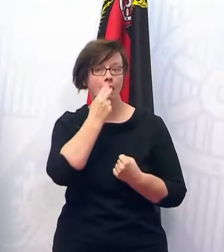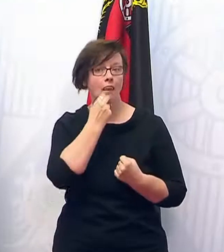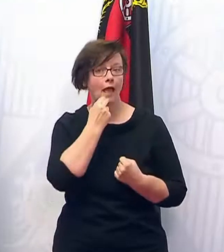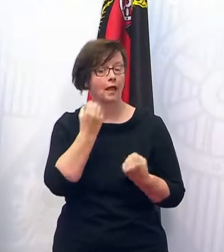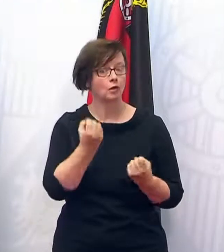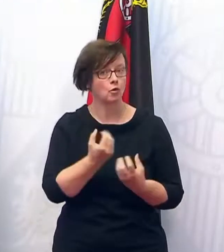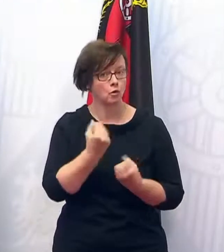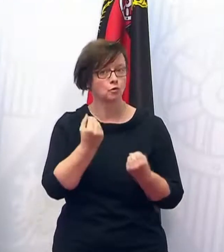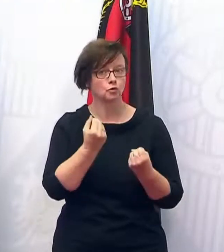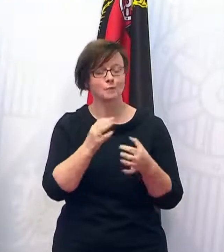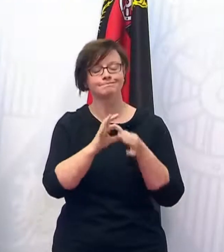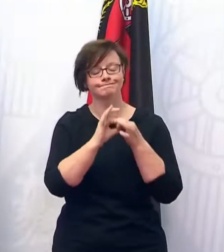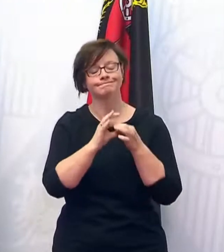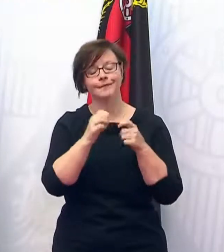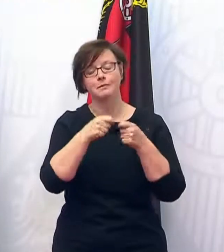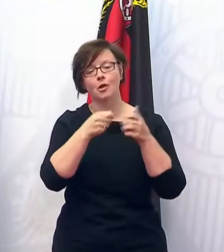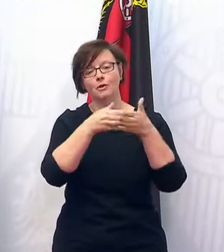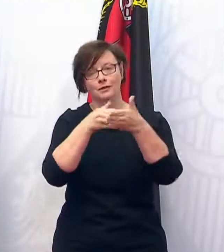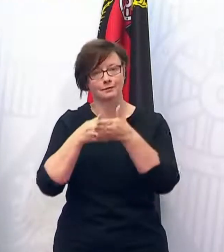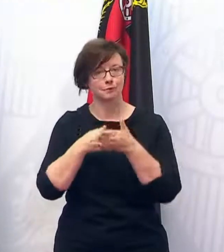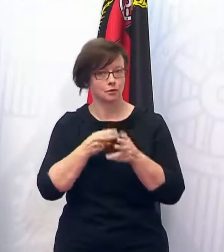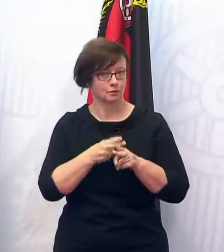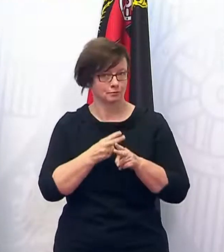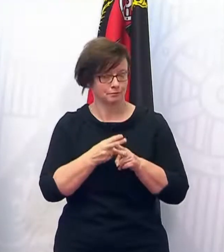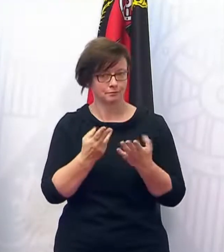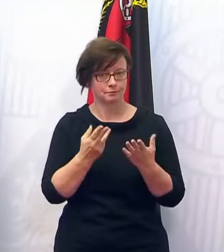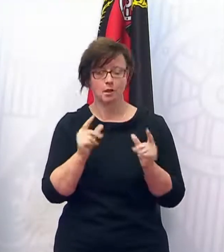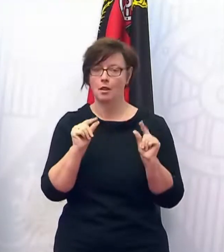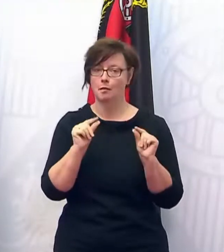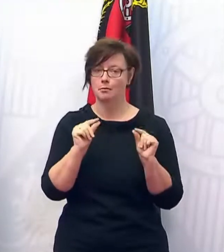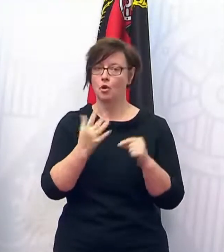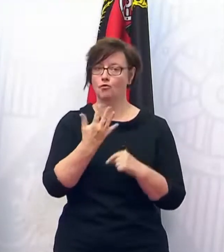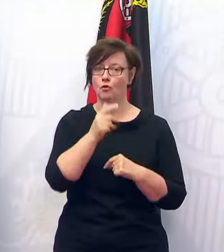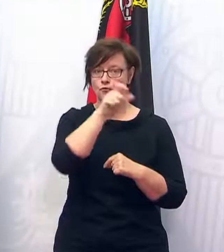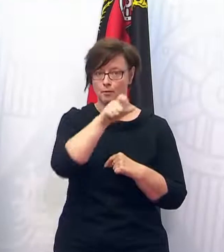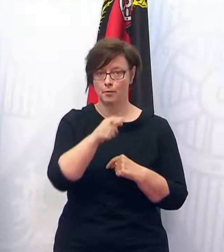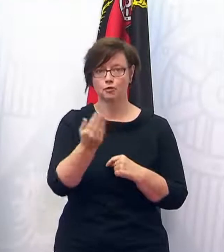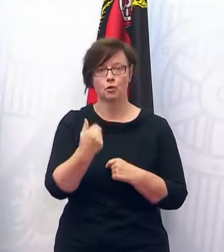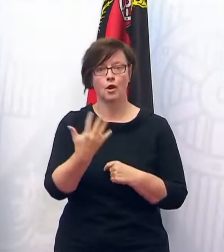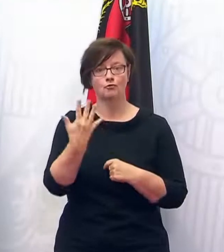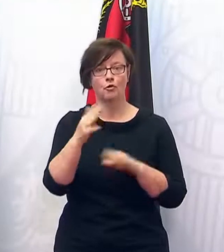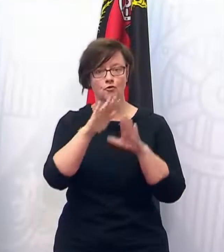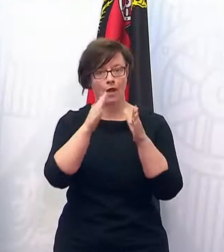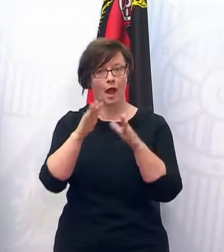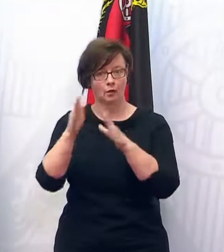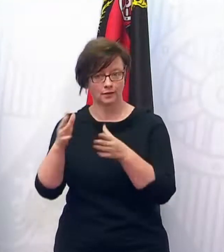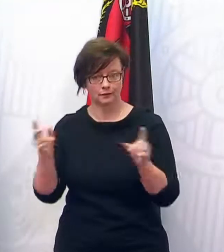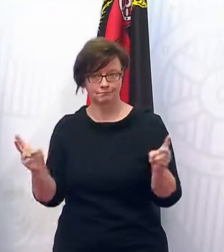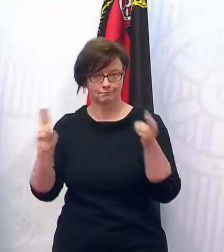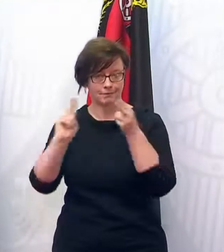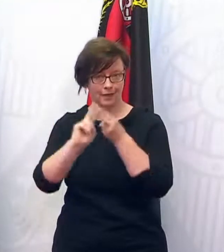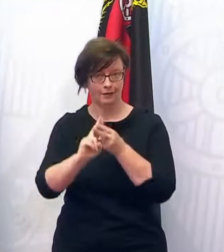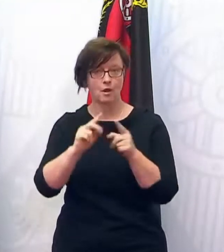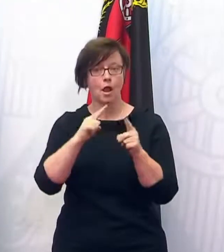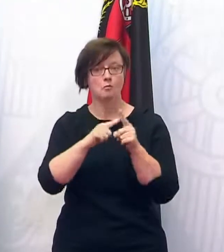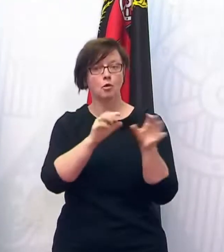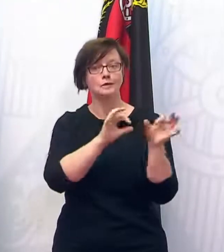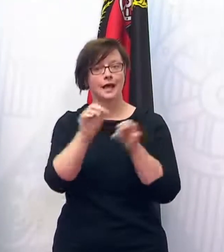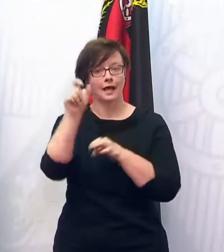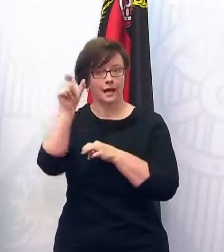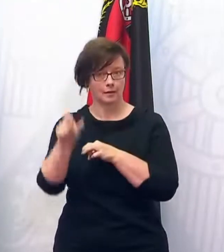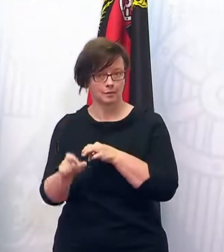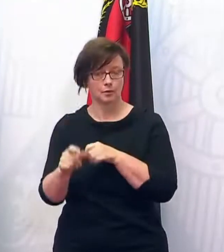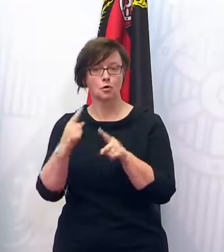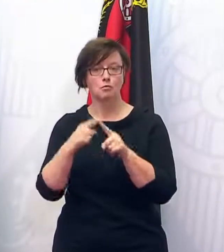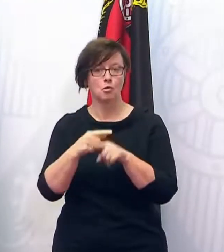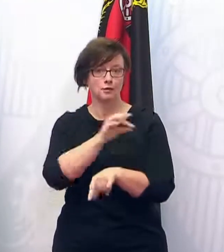Kontaktbeschränkungen werden, ermöglichen. Das heißt, fünf Personen aus fünf Haushalten plus Anleitungspersonen